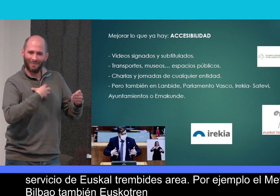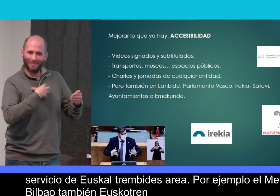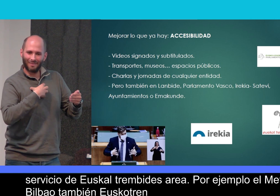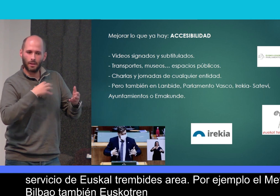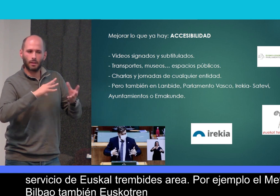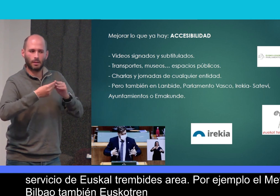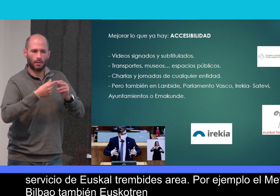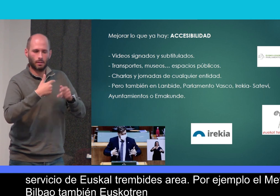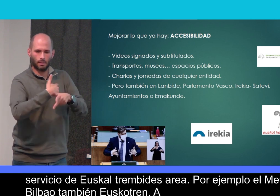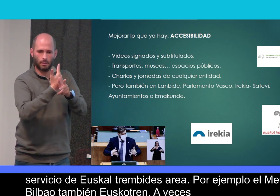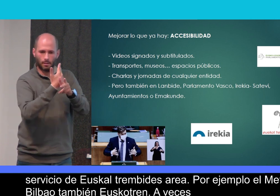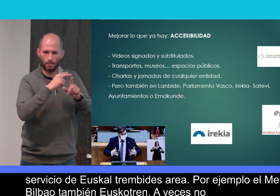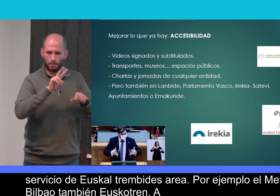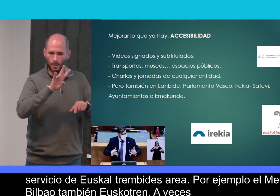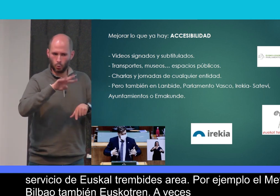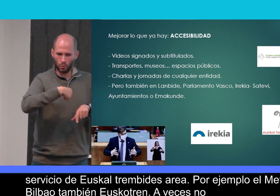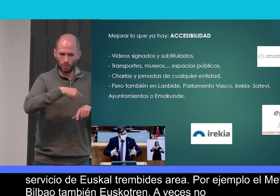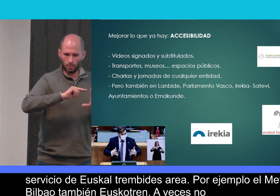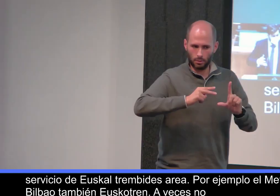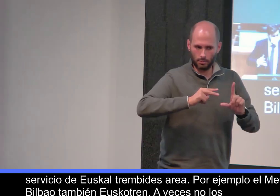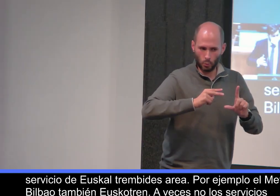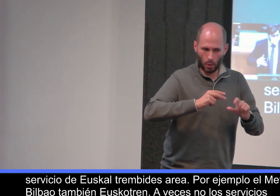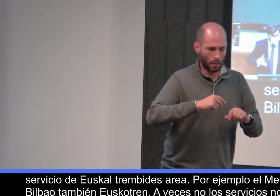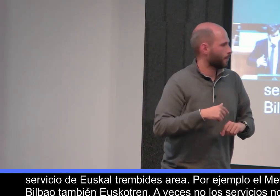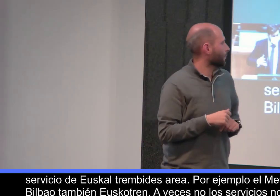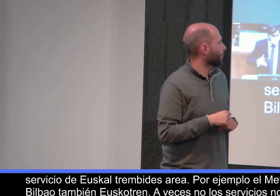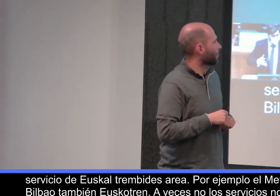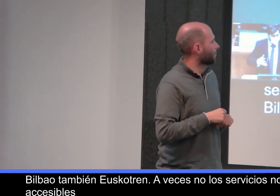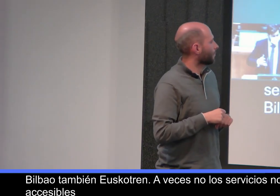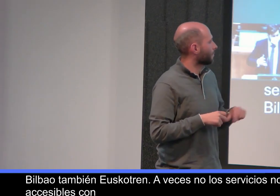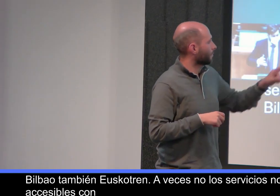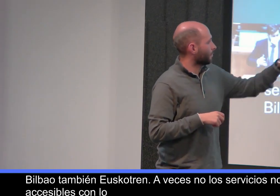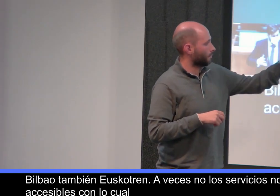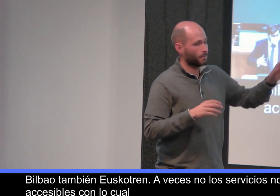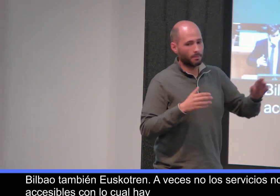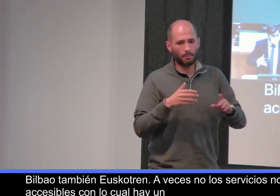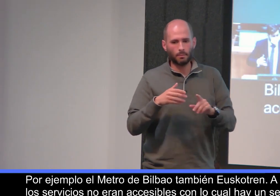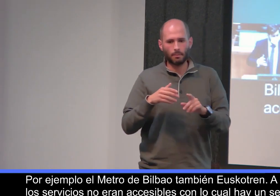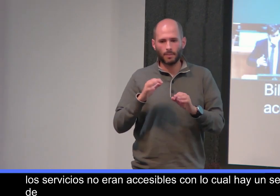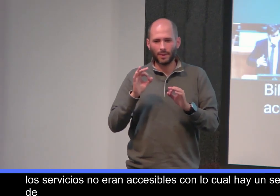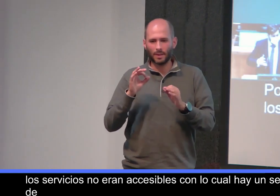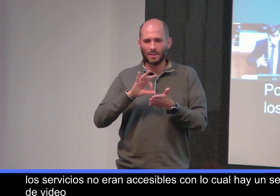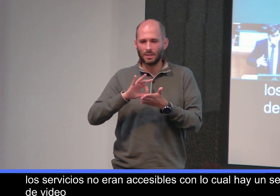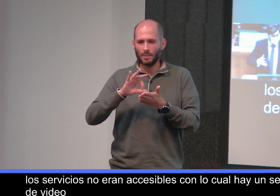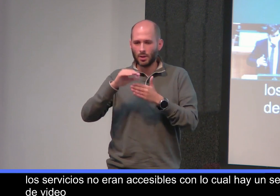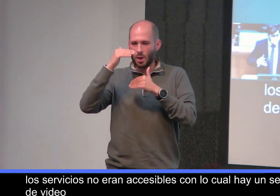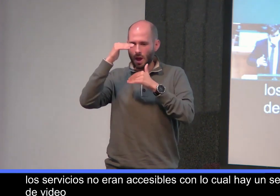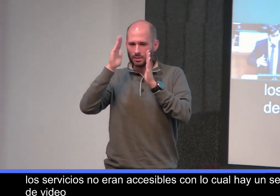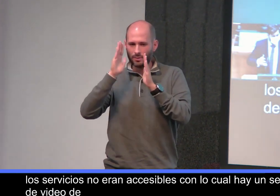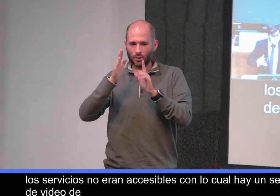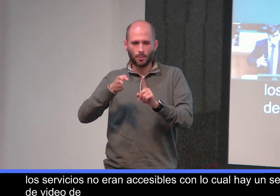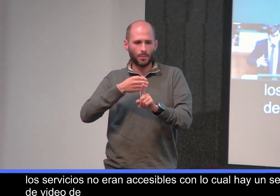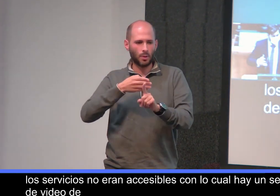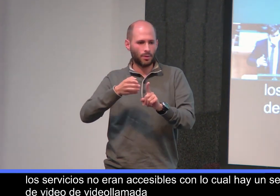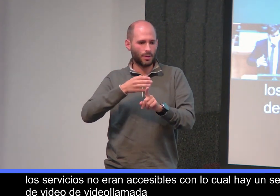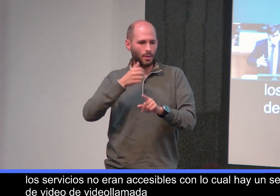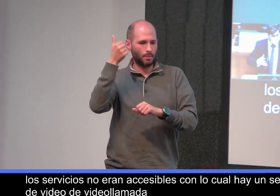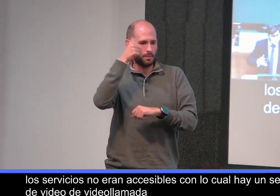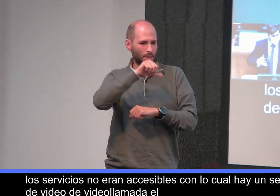A veces, ¿no? Los servicios no eran accesibles, con lo cual hay un servicio de videollamada. El servicio de atención